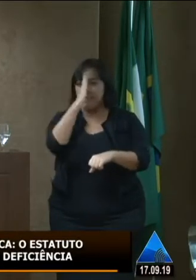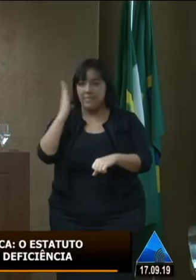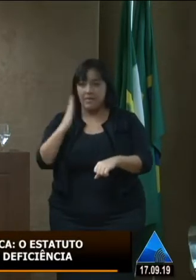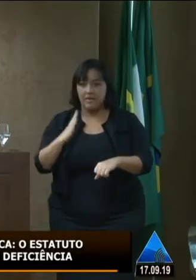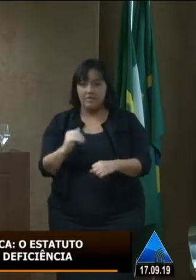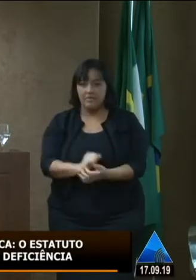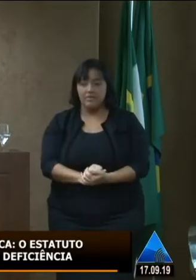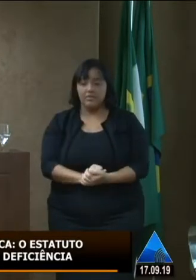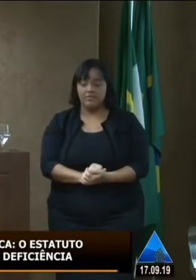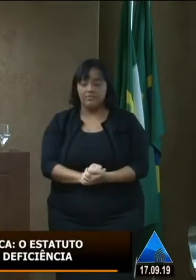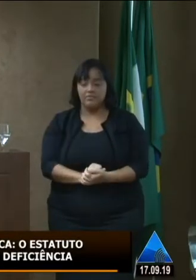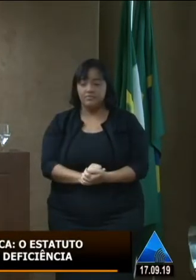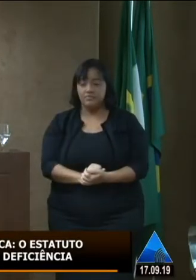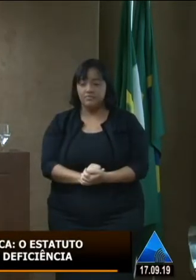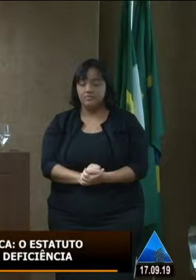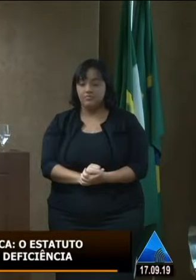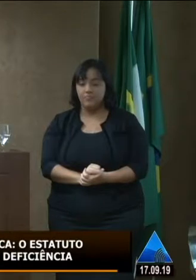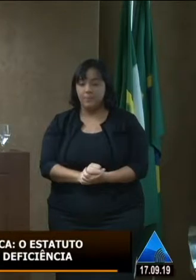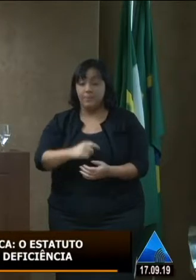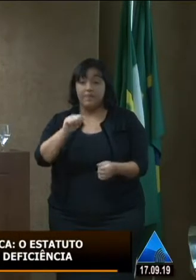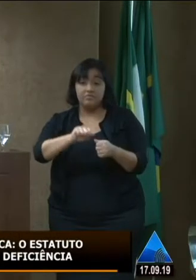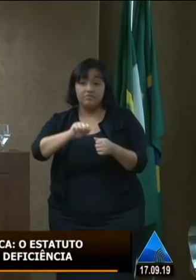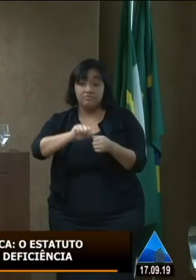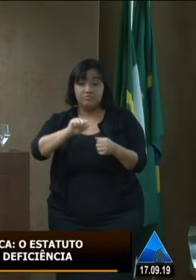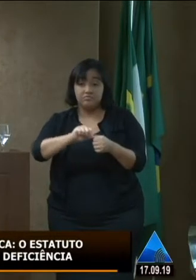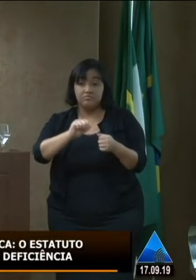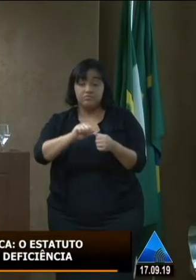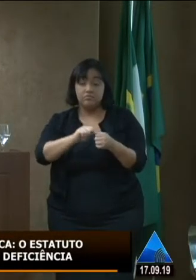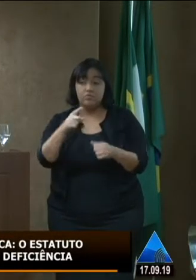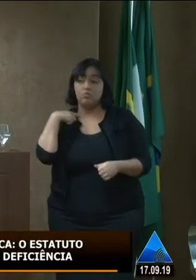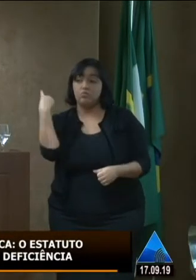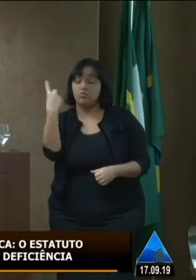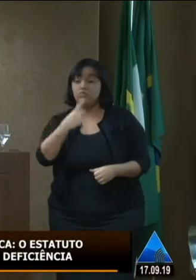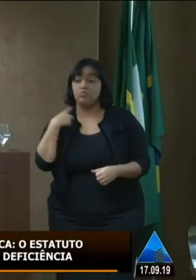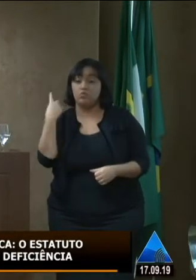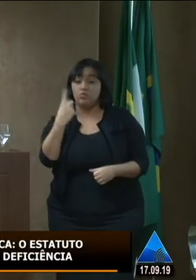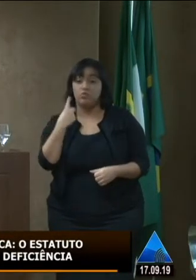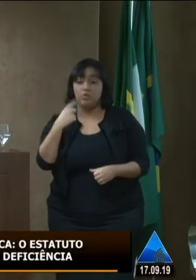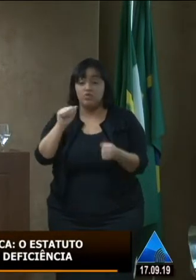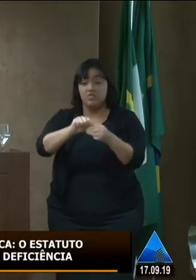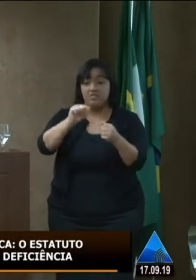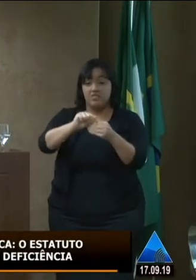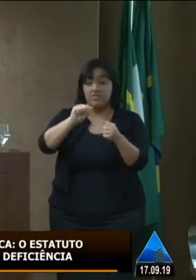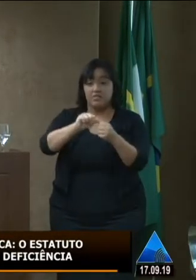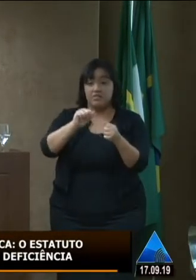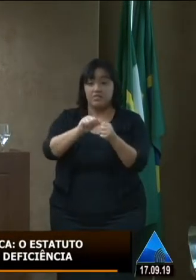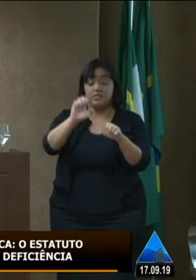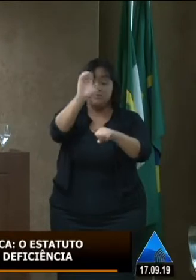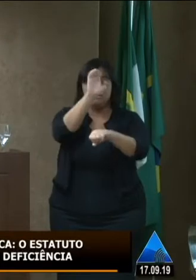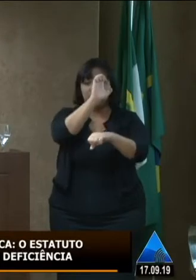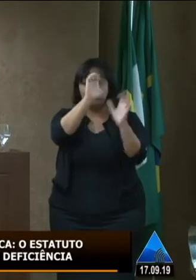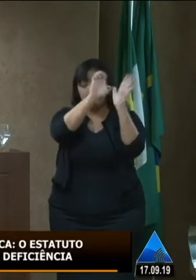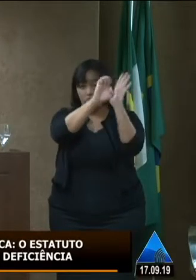fúria fúria legiferante faz quando reproduz a carta constitucional nos seus inúmeros estatutos